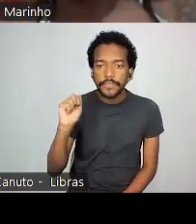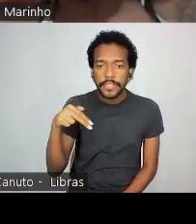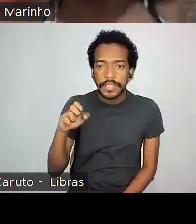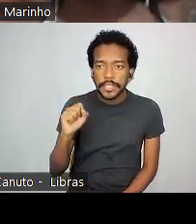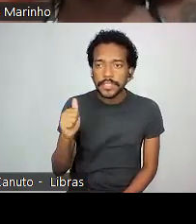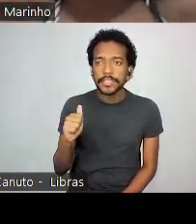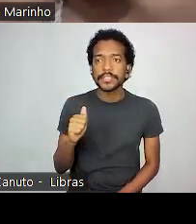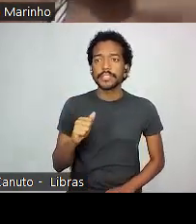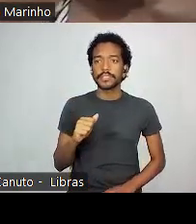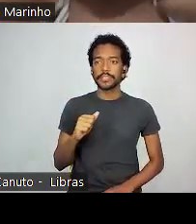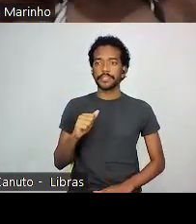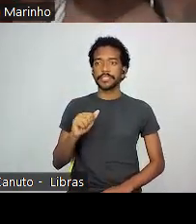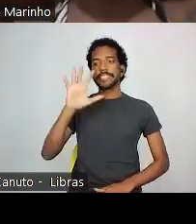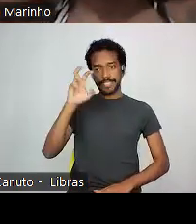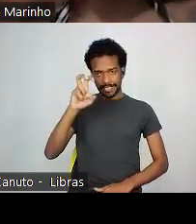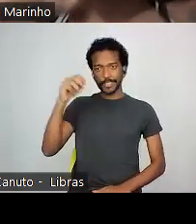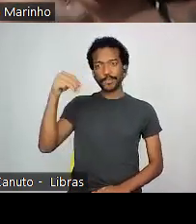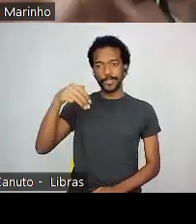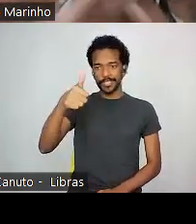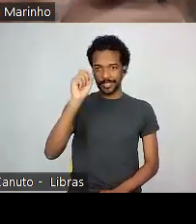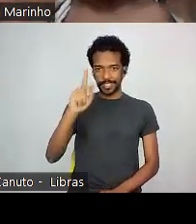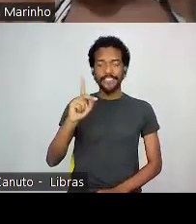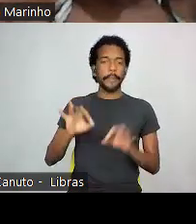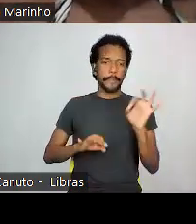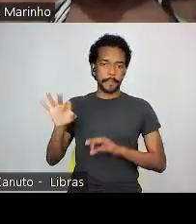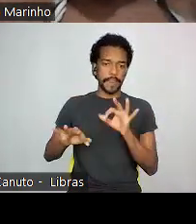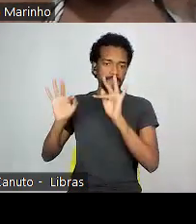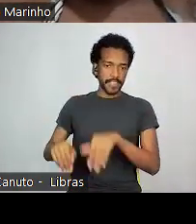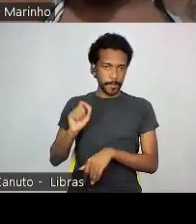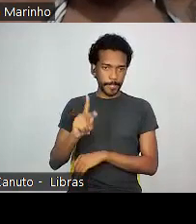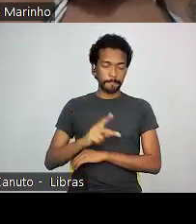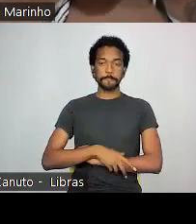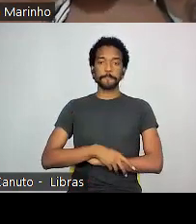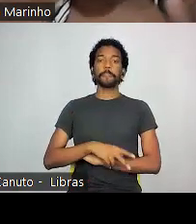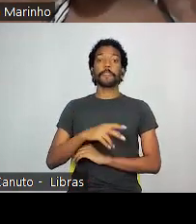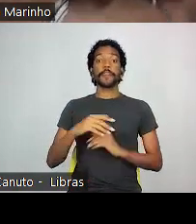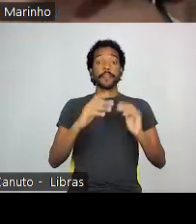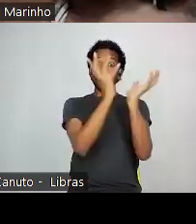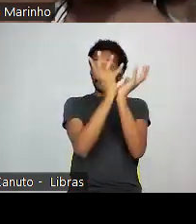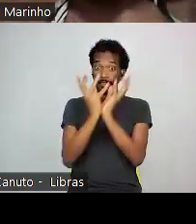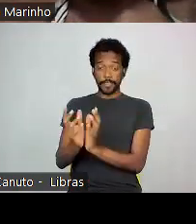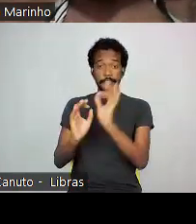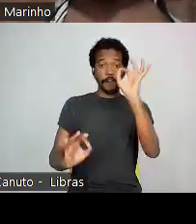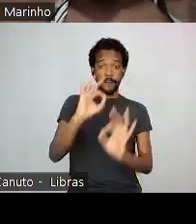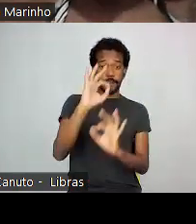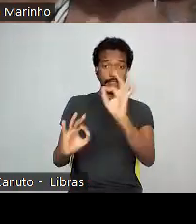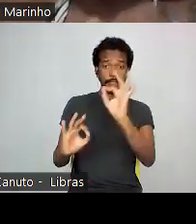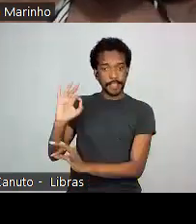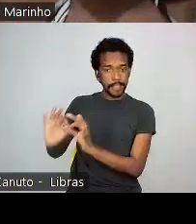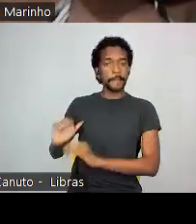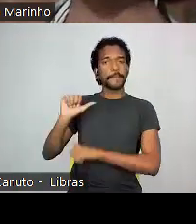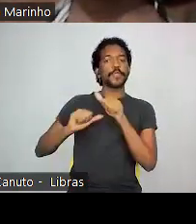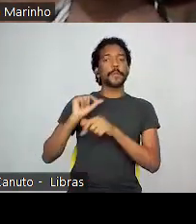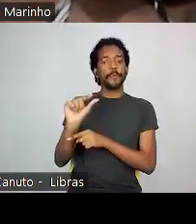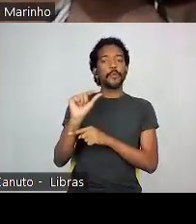Estou vindo aqui. Cinco, beleza, já estou caminhando para o fundo. A ordem vai mudar um pouco, mas o conteúdo é o mesmo. A gente